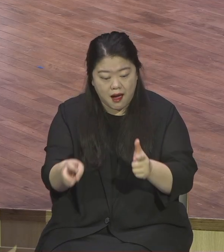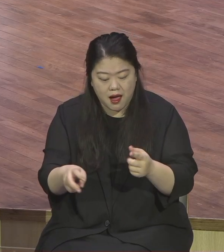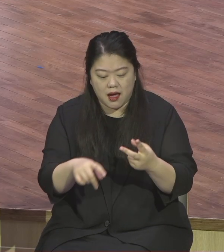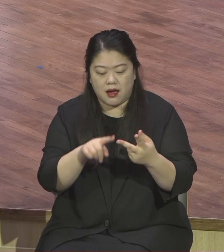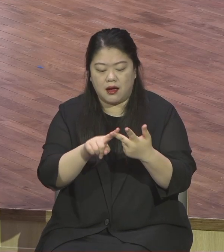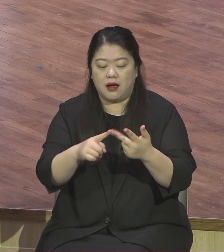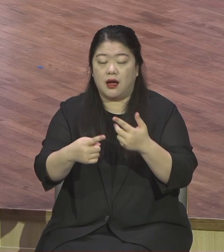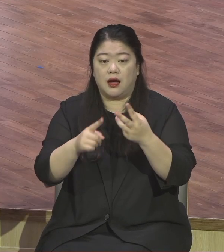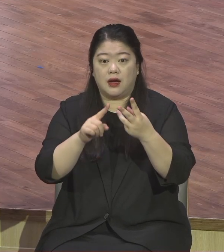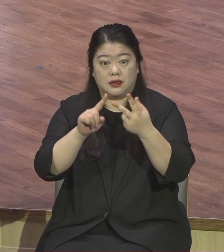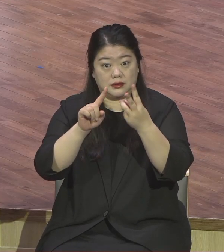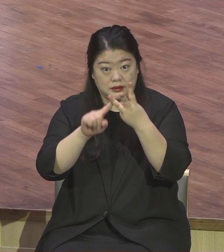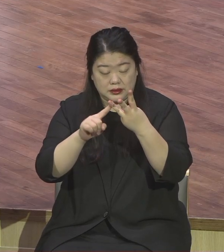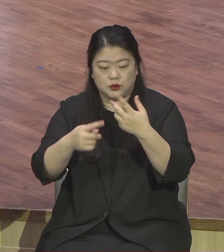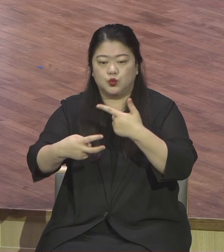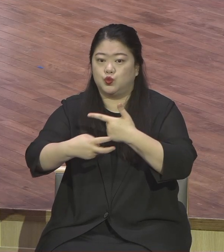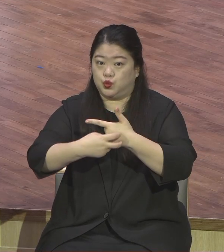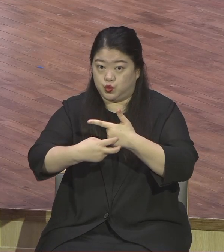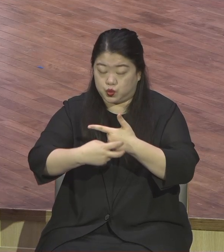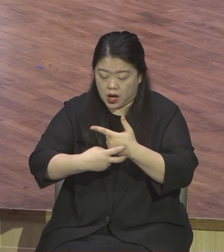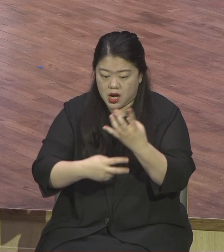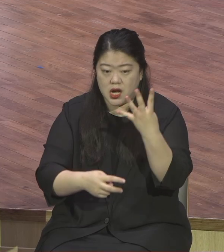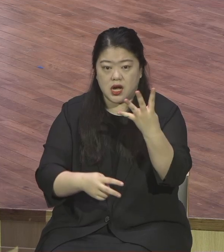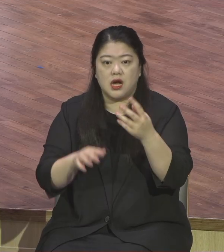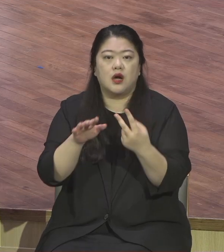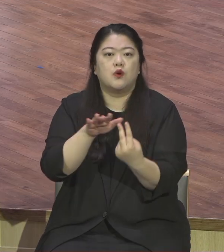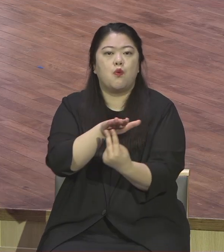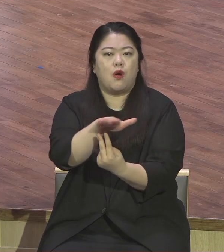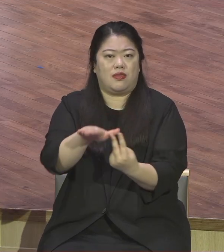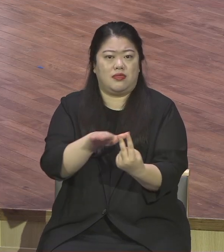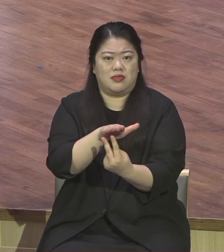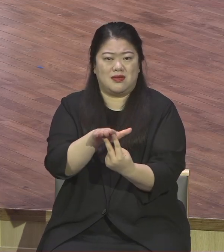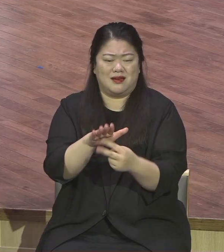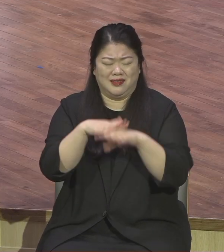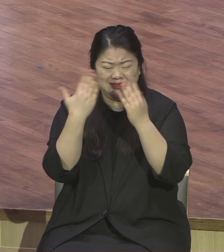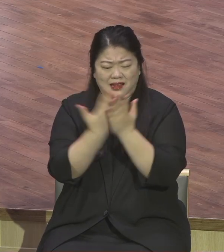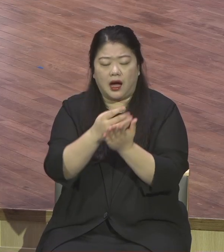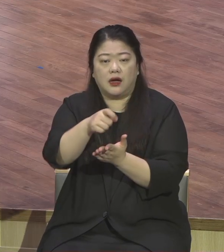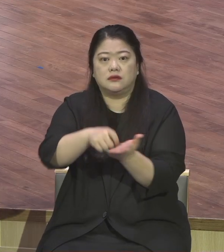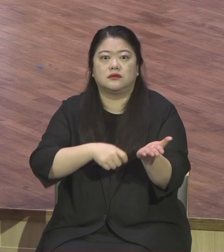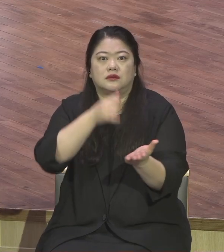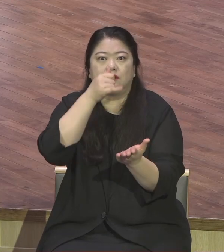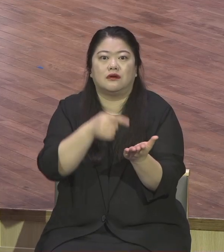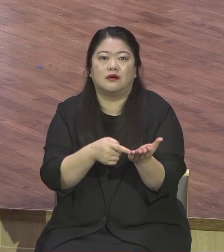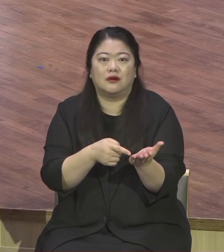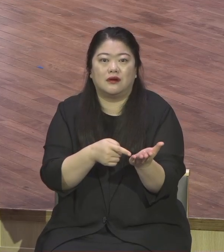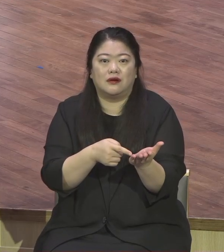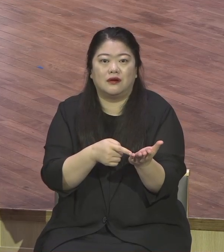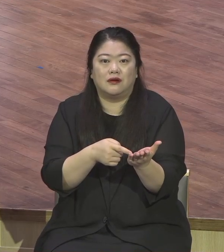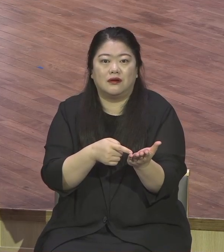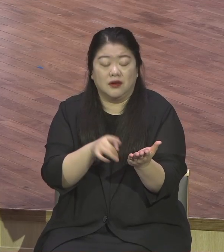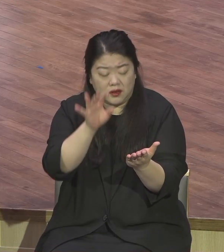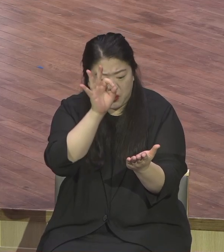우리에게 영적인 삶을 사는 데 있어서 중요한